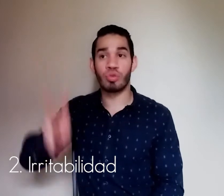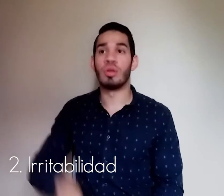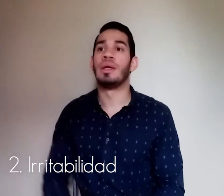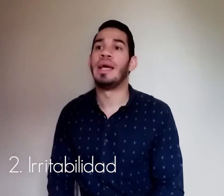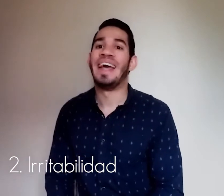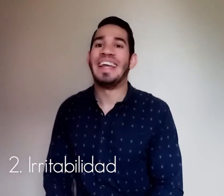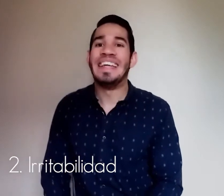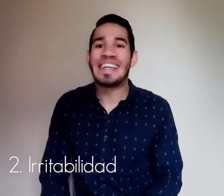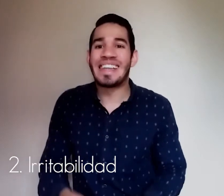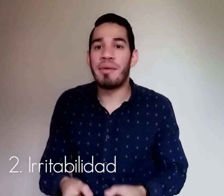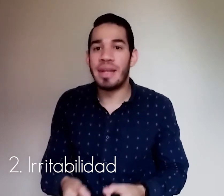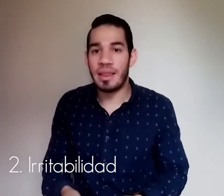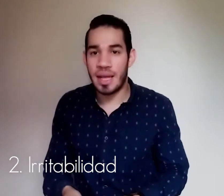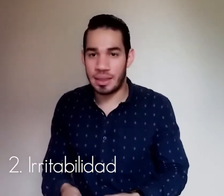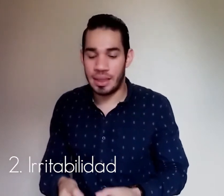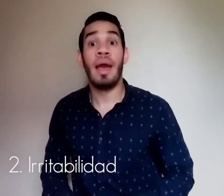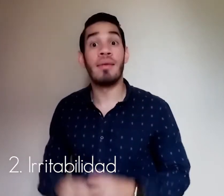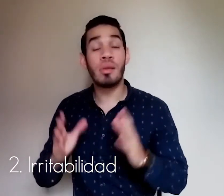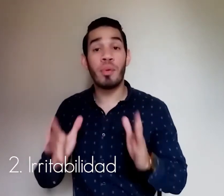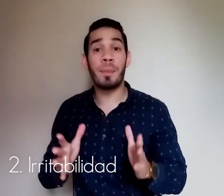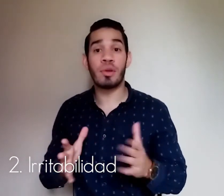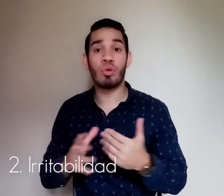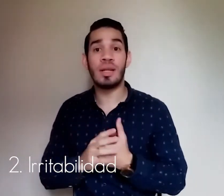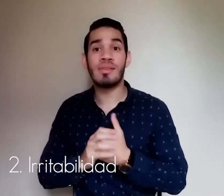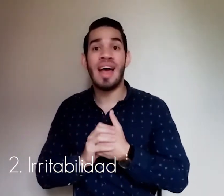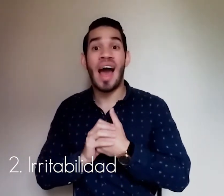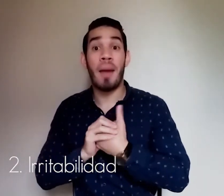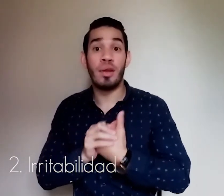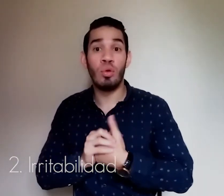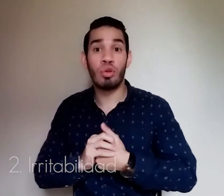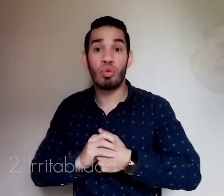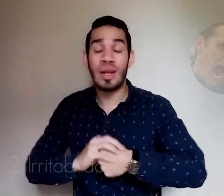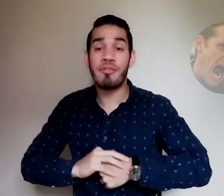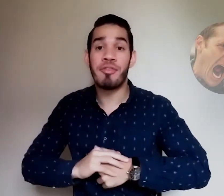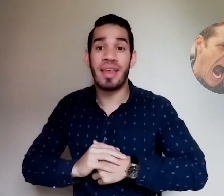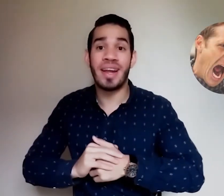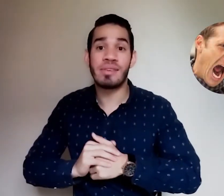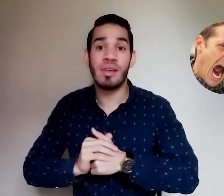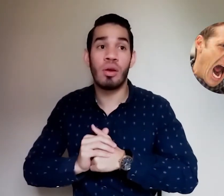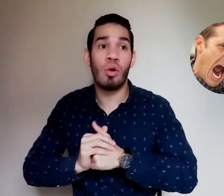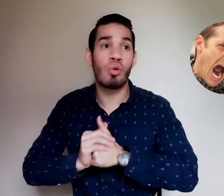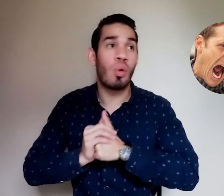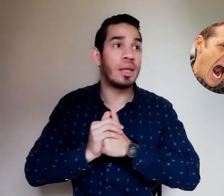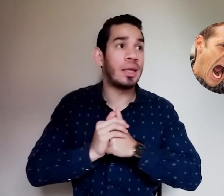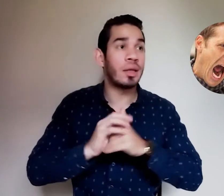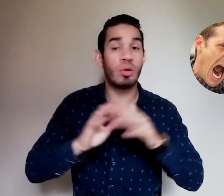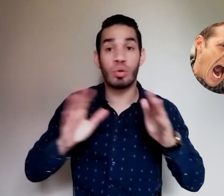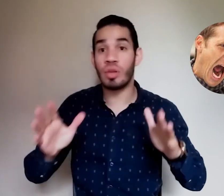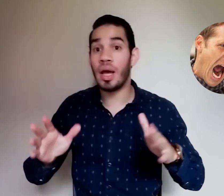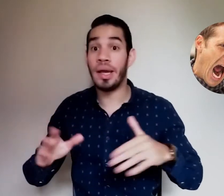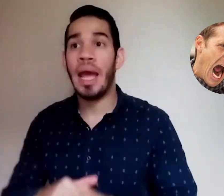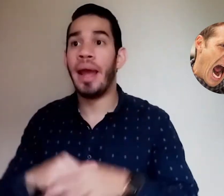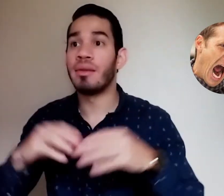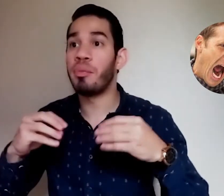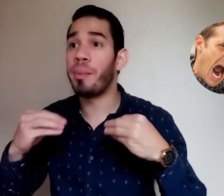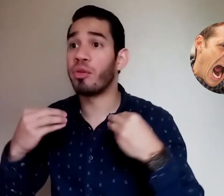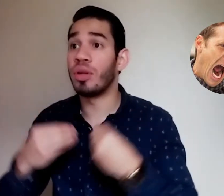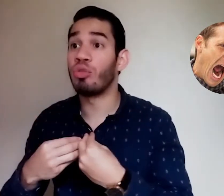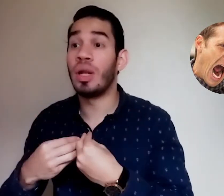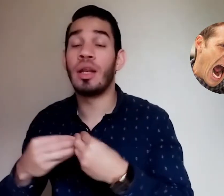irritabilidad este tipo de personas a menudo suelen enfadarse con cualquier cosa este tipo de personas suelen